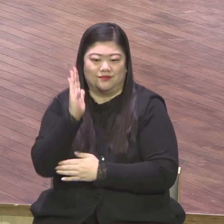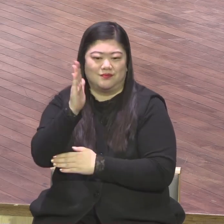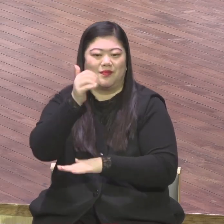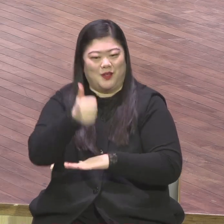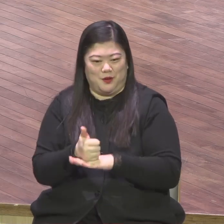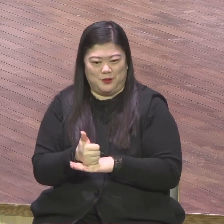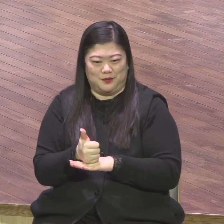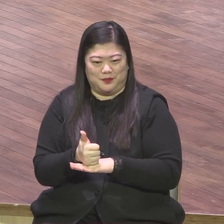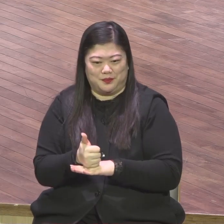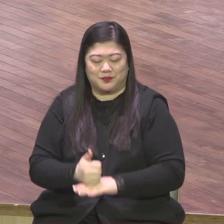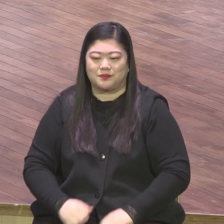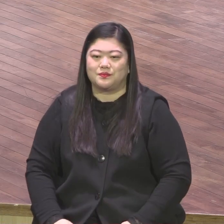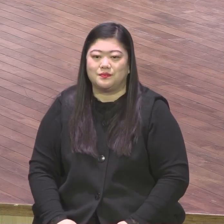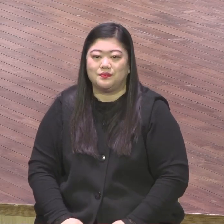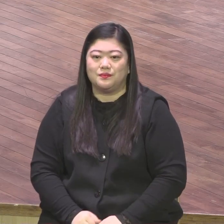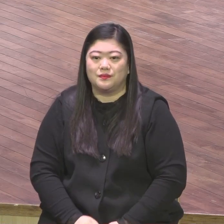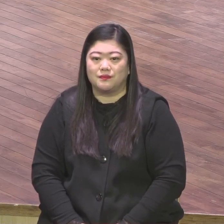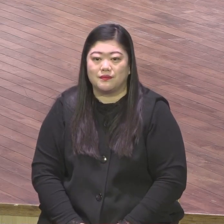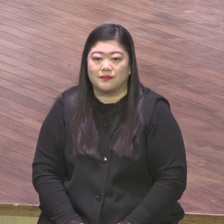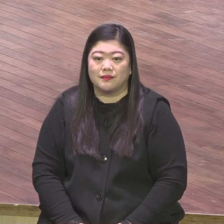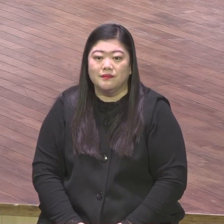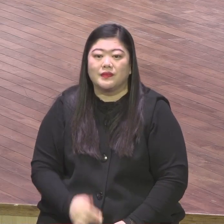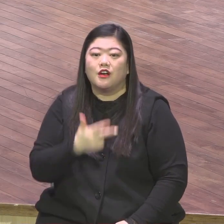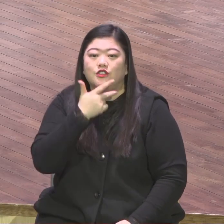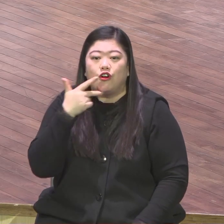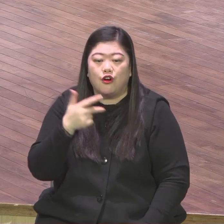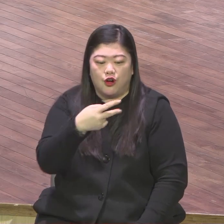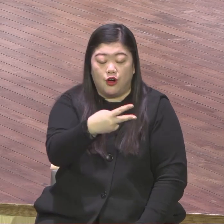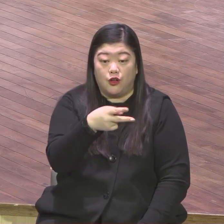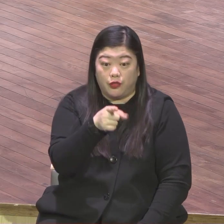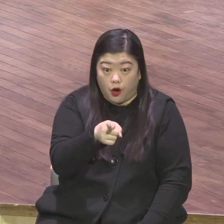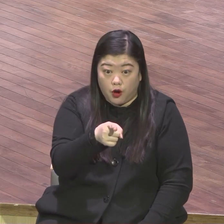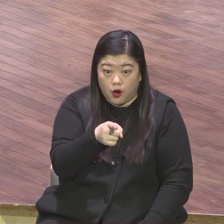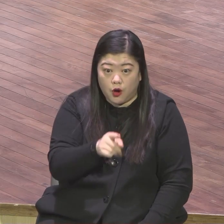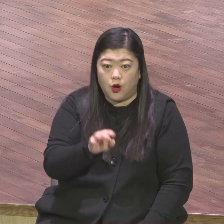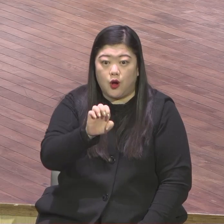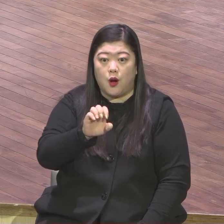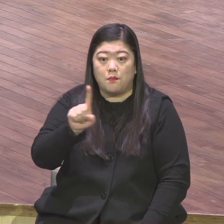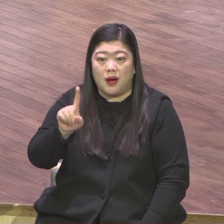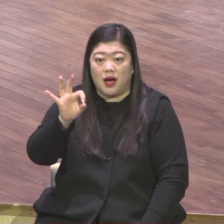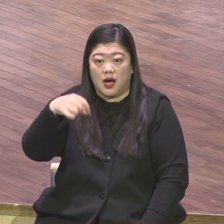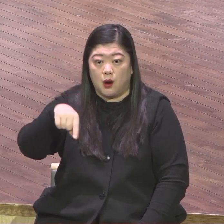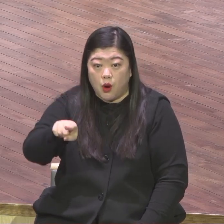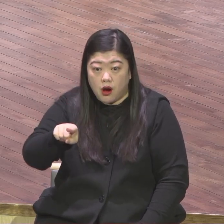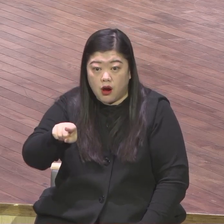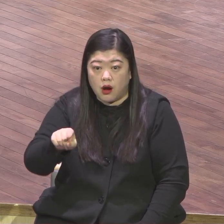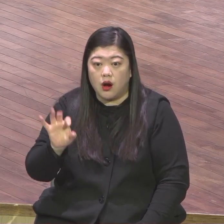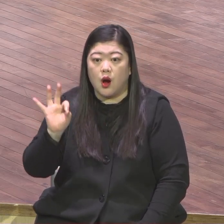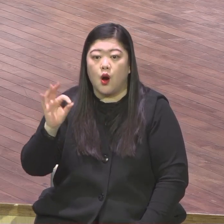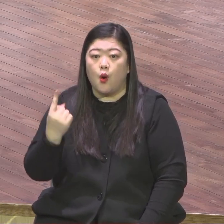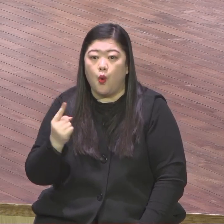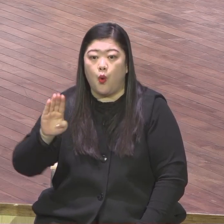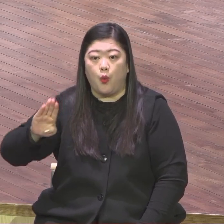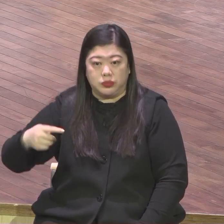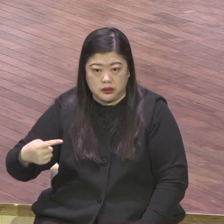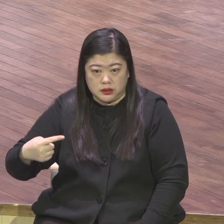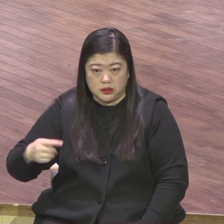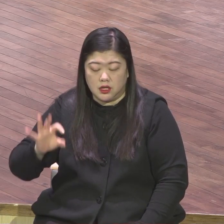더 파워 원모 더 파워 원모 한 번 더의 힘 이란 뜻이에요